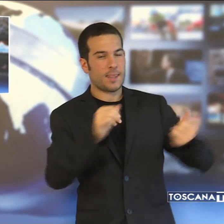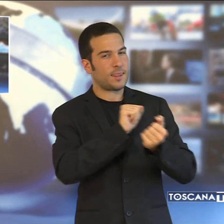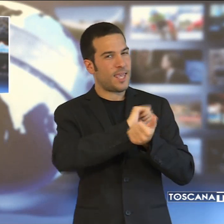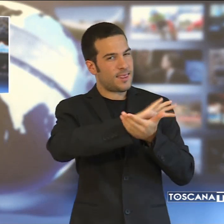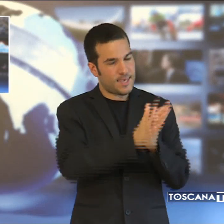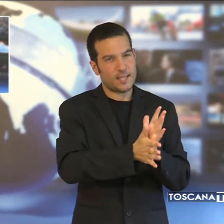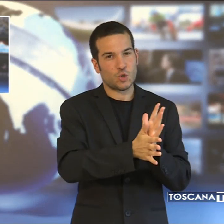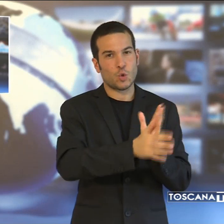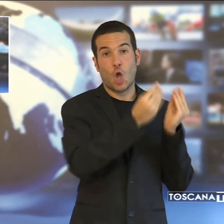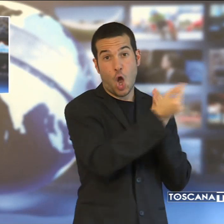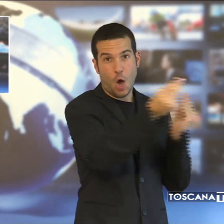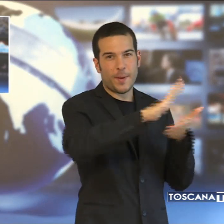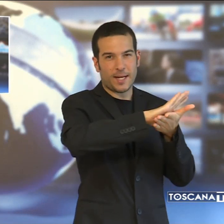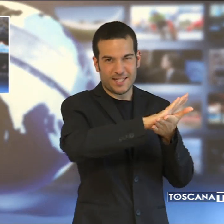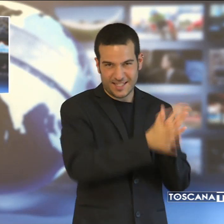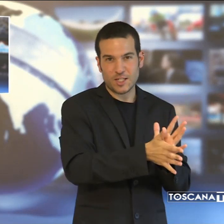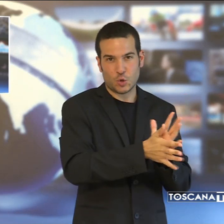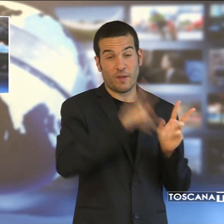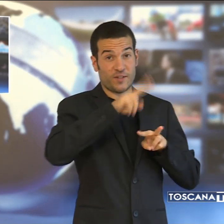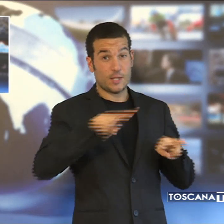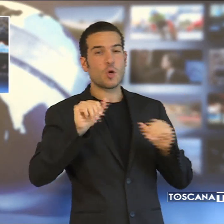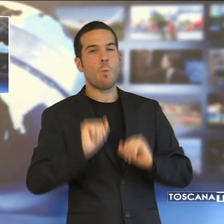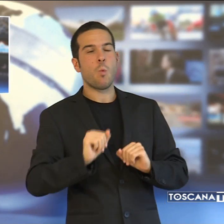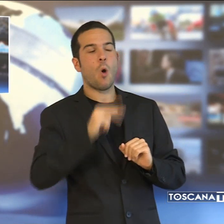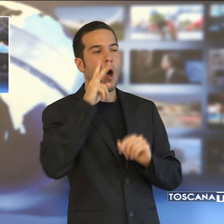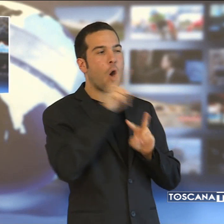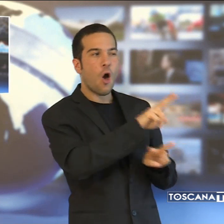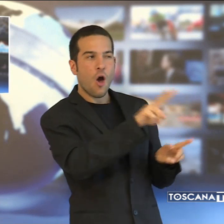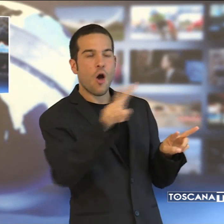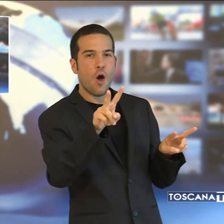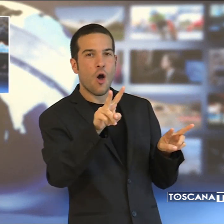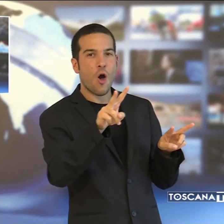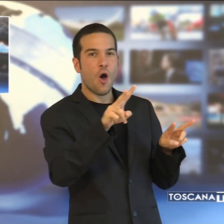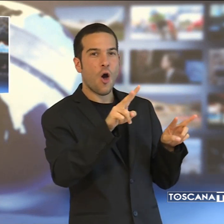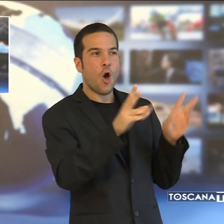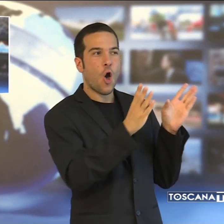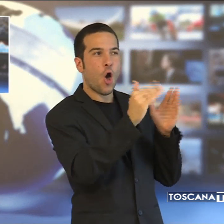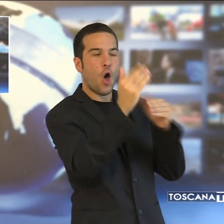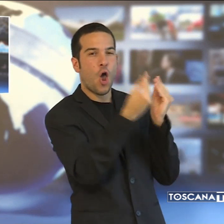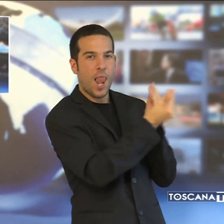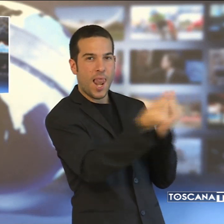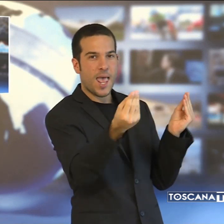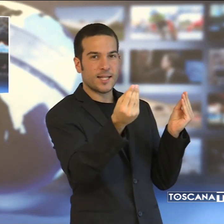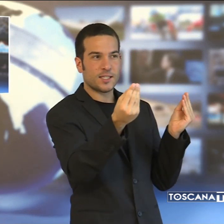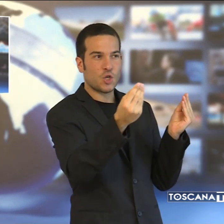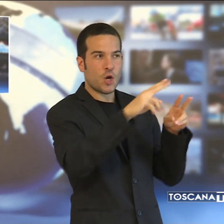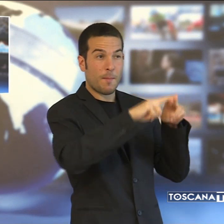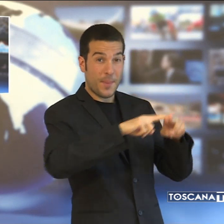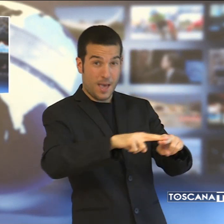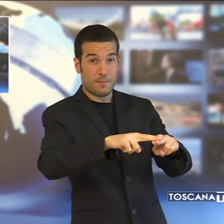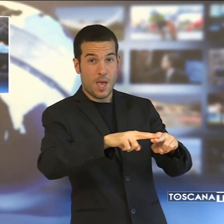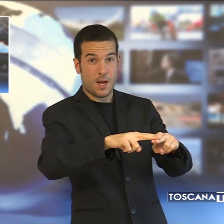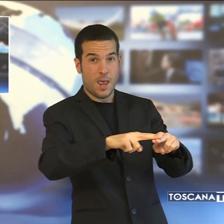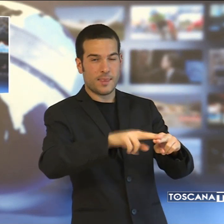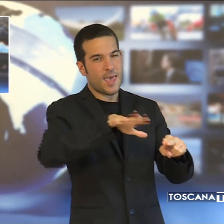collezione permanente nel museo, i visitatori potranno anche visitare due esposizioni temporanee. Santa